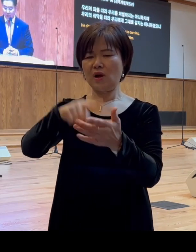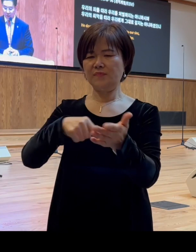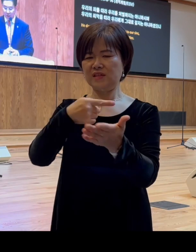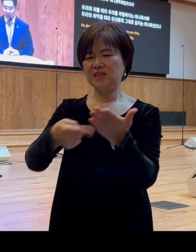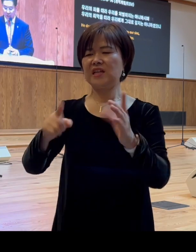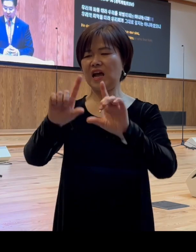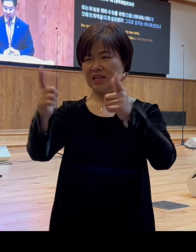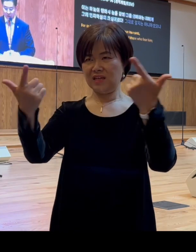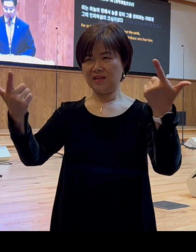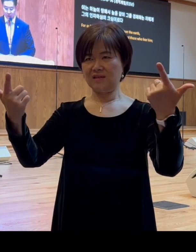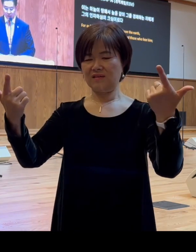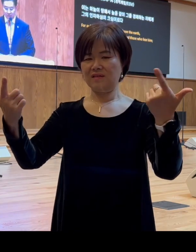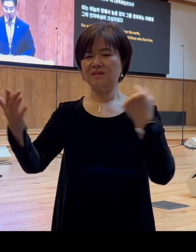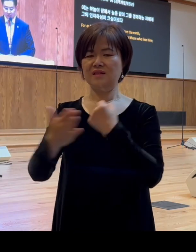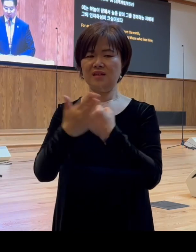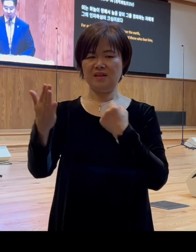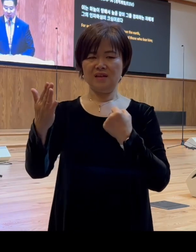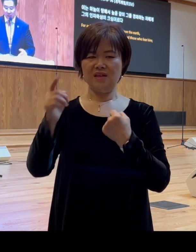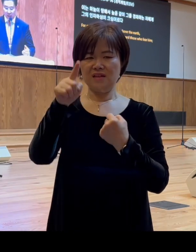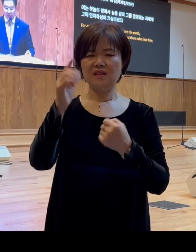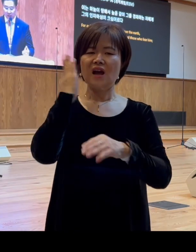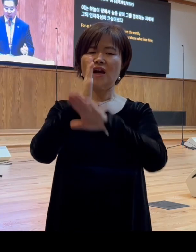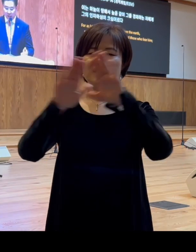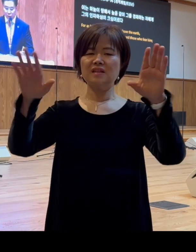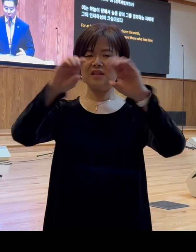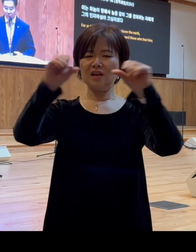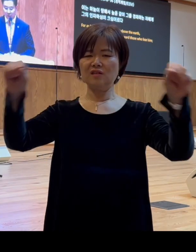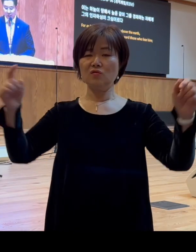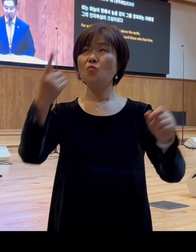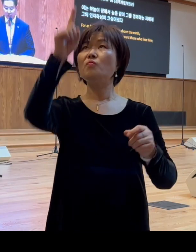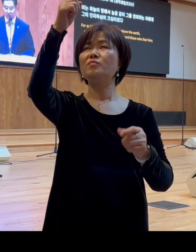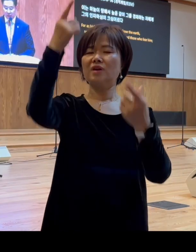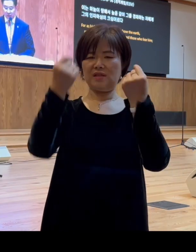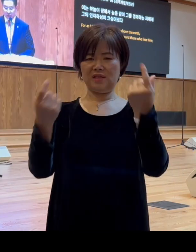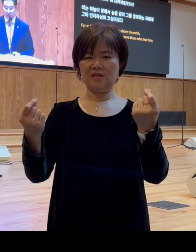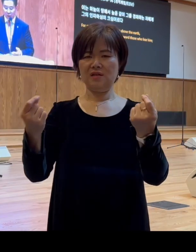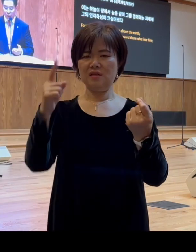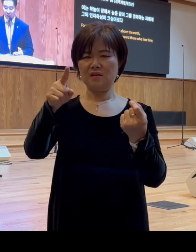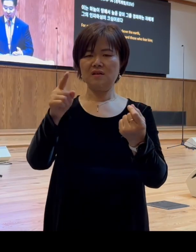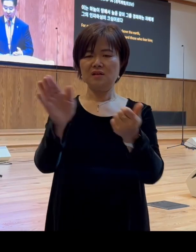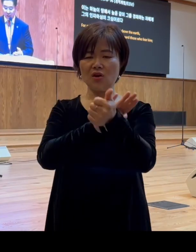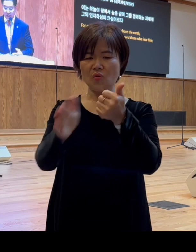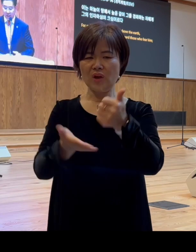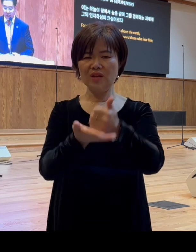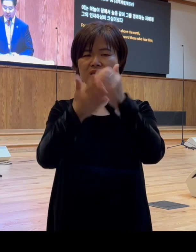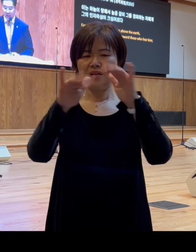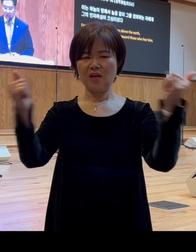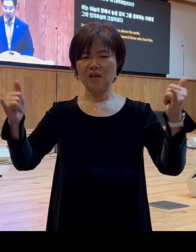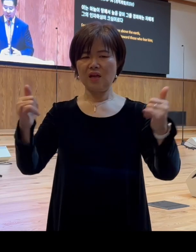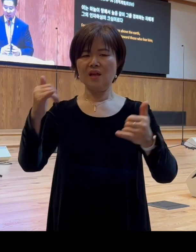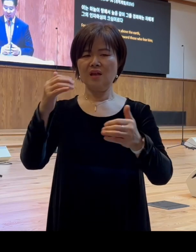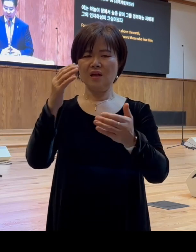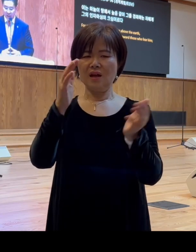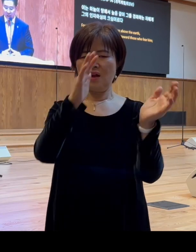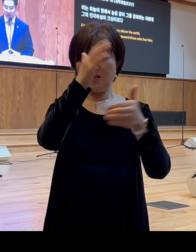아니하셨으니 이는 하늘이 땅에서 높음같이 그를 경외하는 자에게 그의 인자하심이